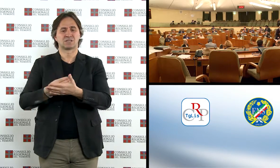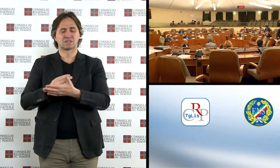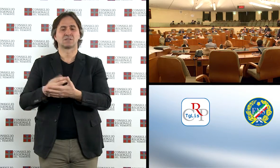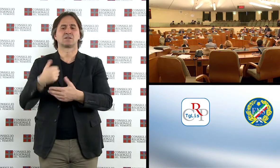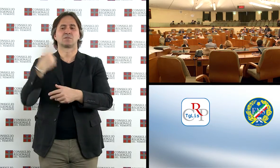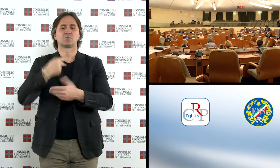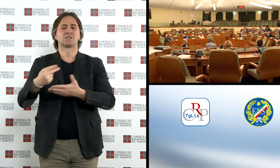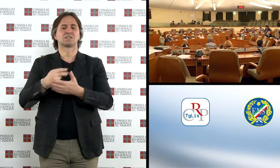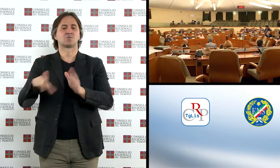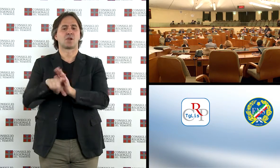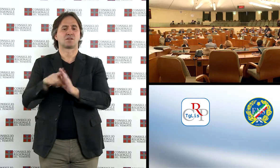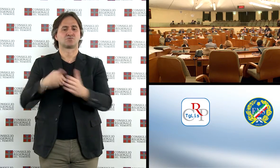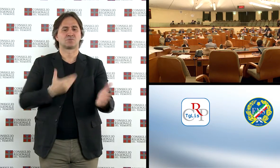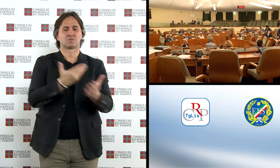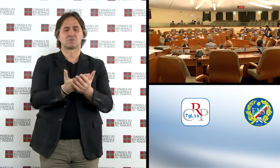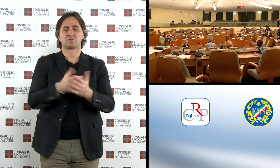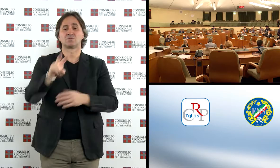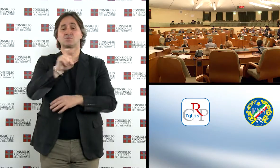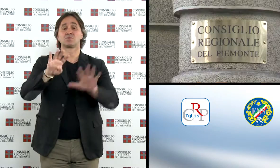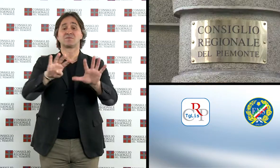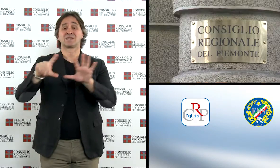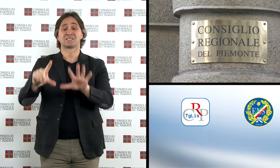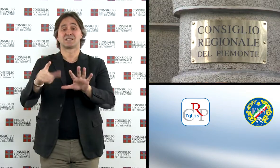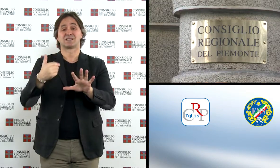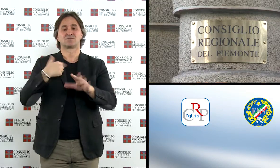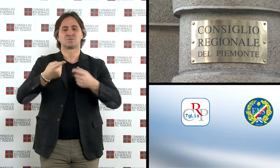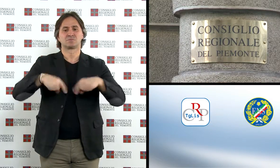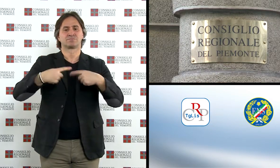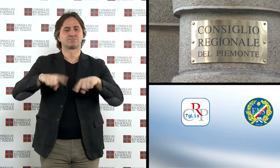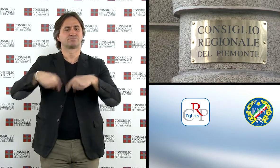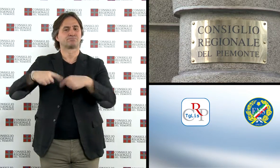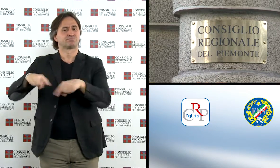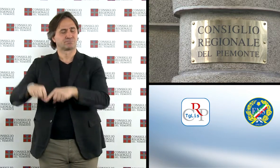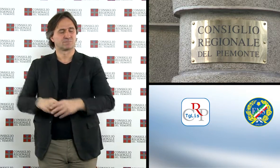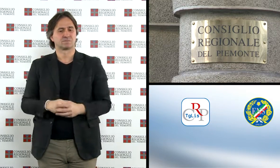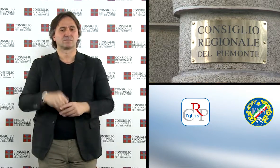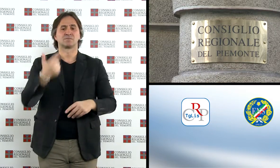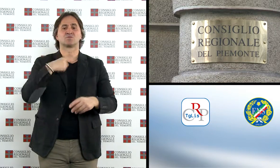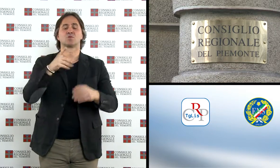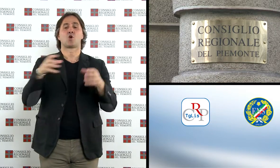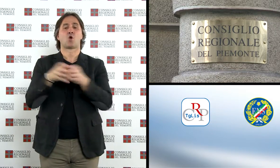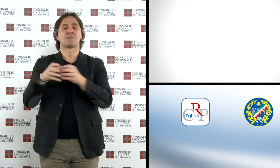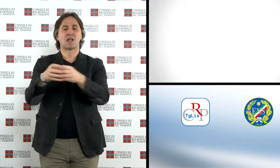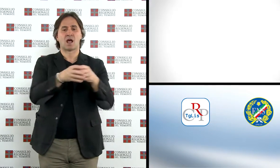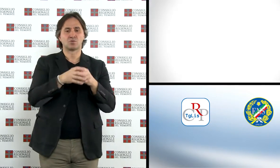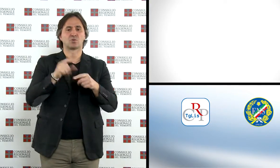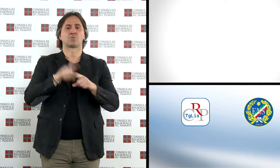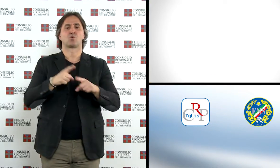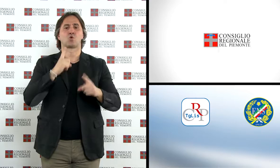presentati, 297 alle riunioni di commissione, molte alle iniziative di comitati e consulte.